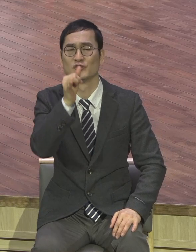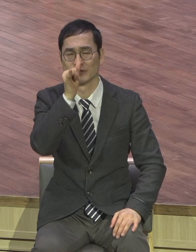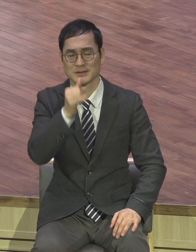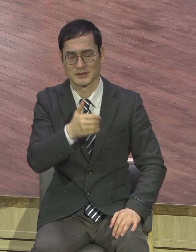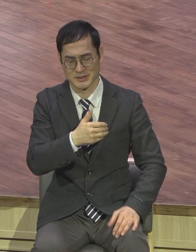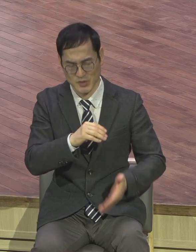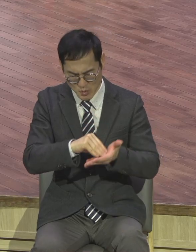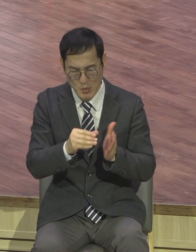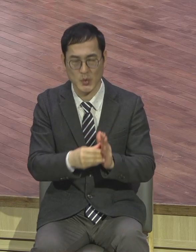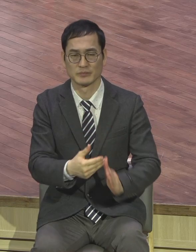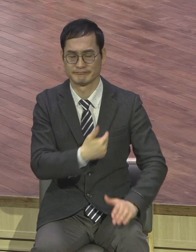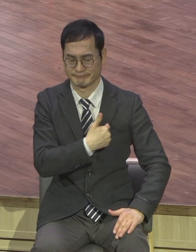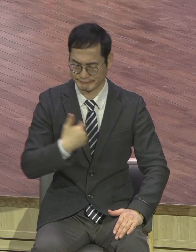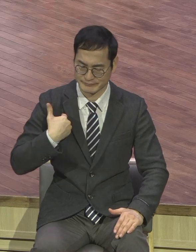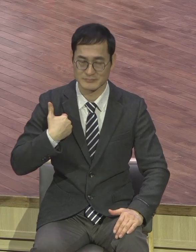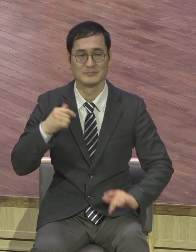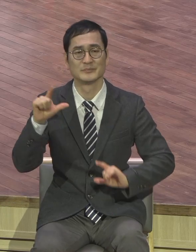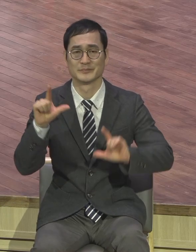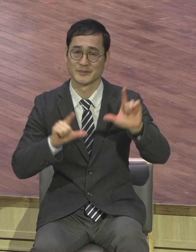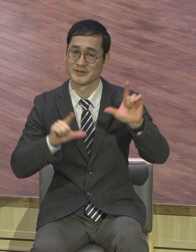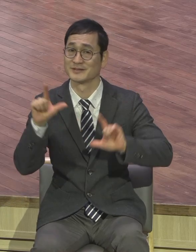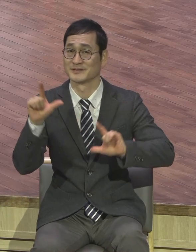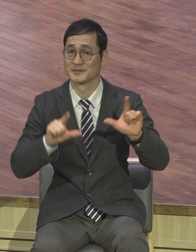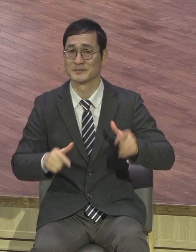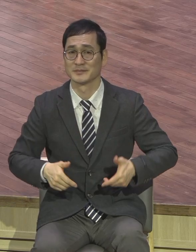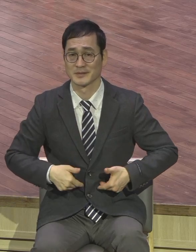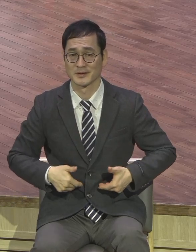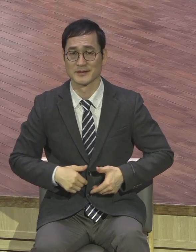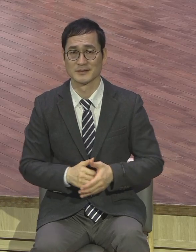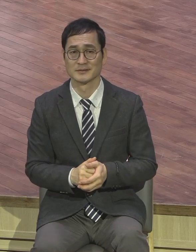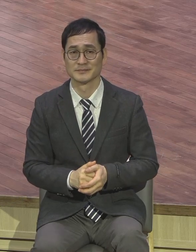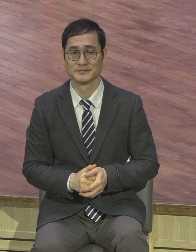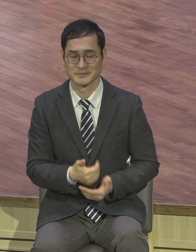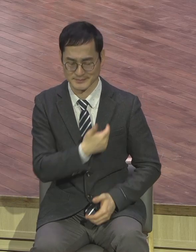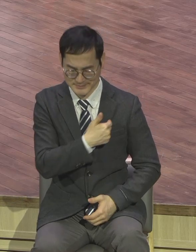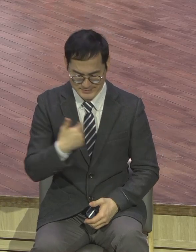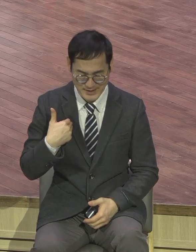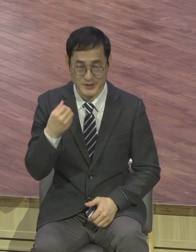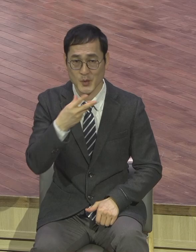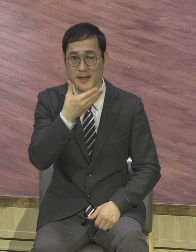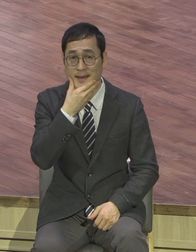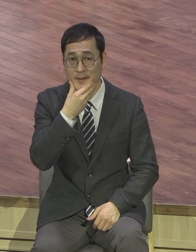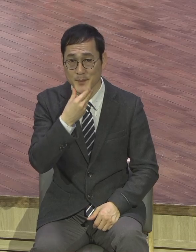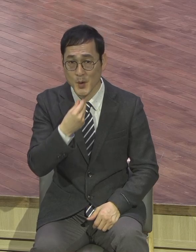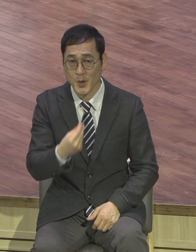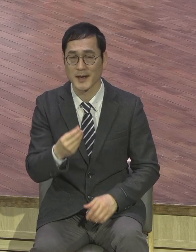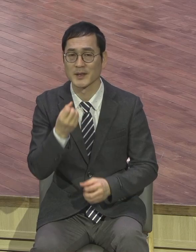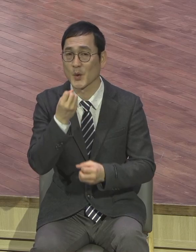당당하고 행복한 고백 행복한 삶 그게 전도예요.